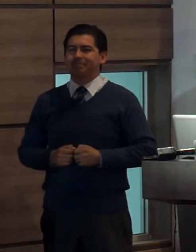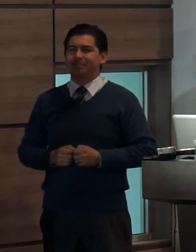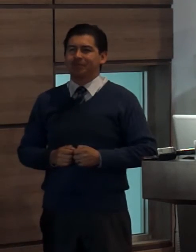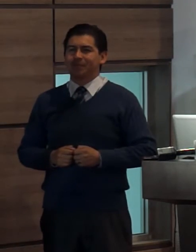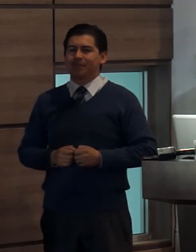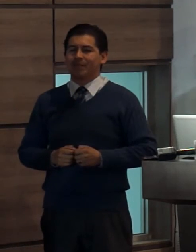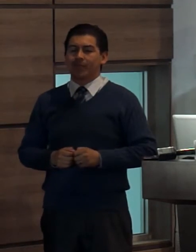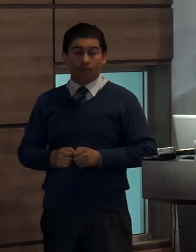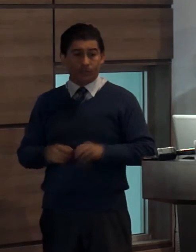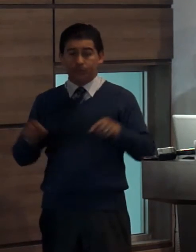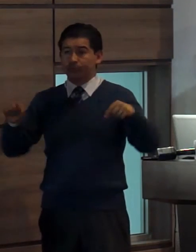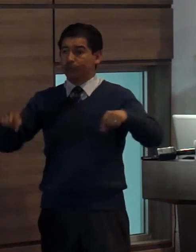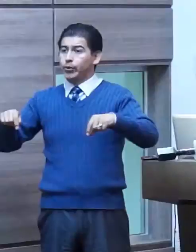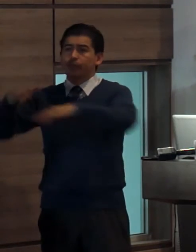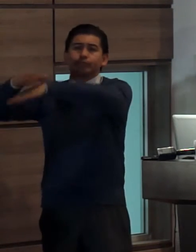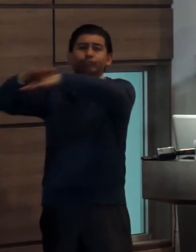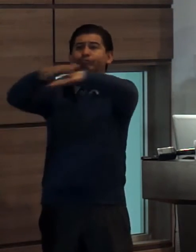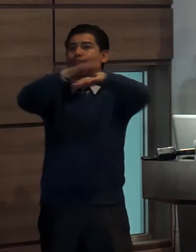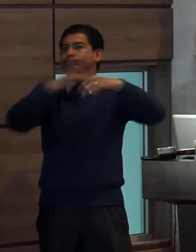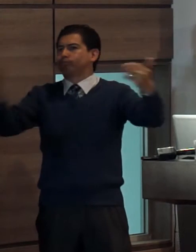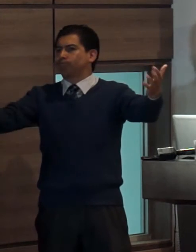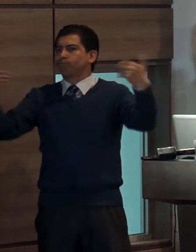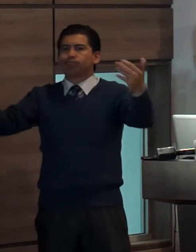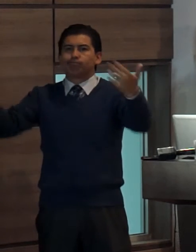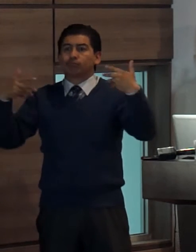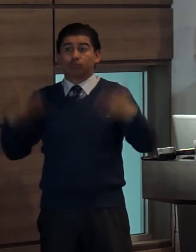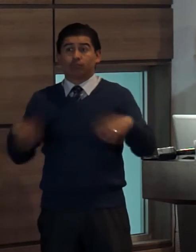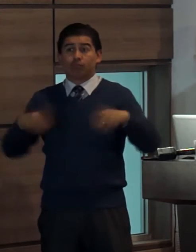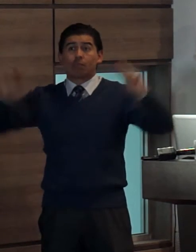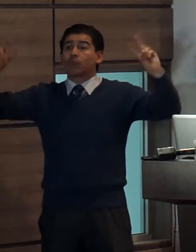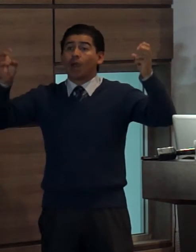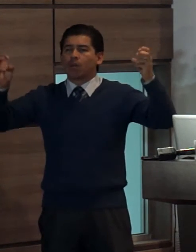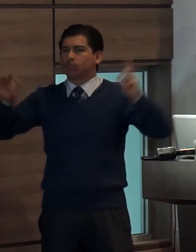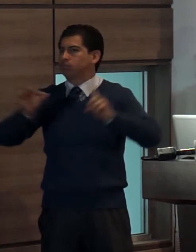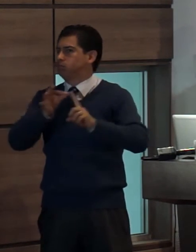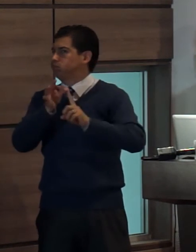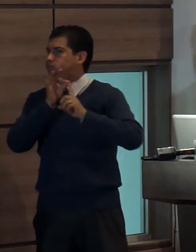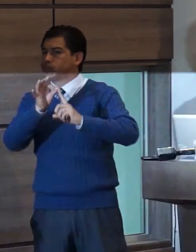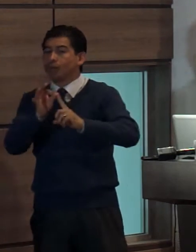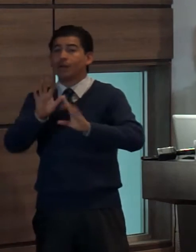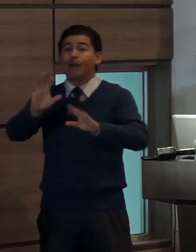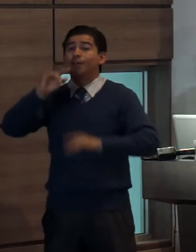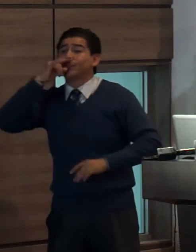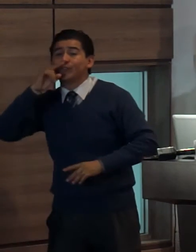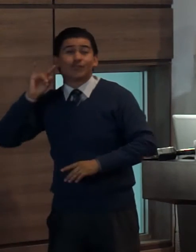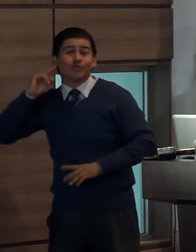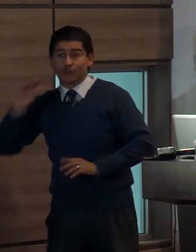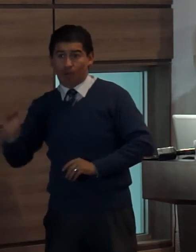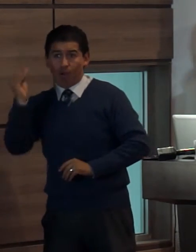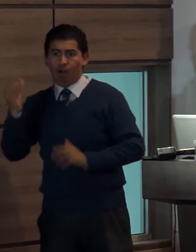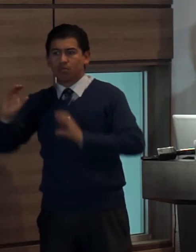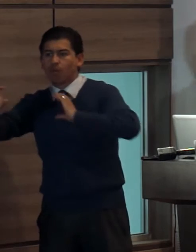hoy nos hemos convocado por un tema importante los derechos a la comunicación de las niñas, niños y